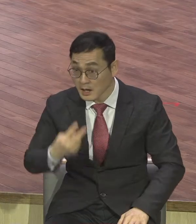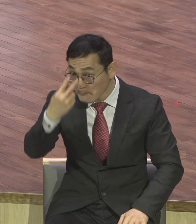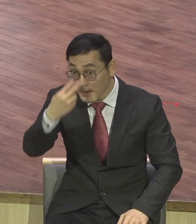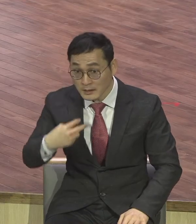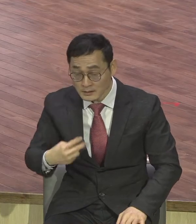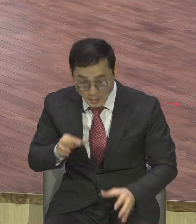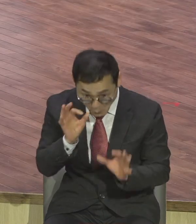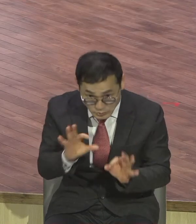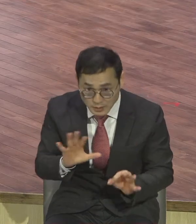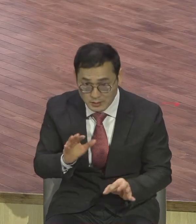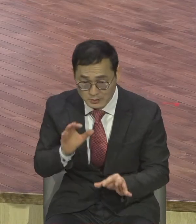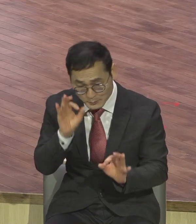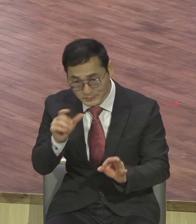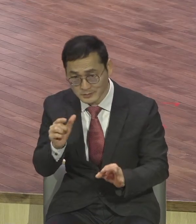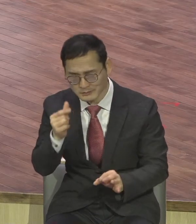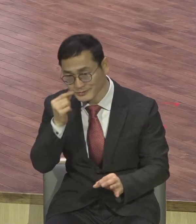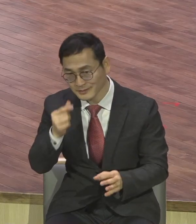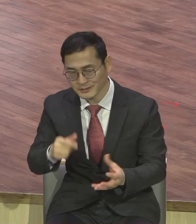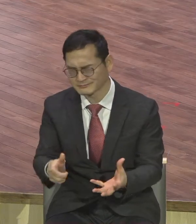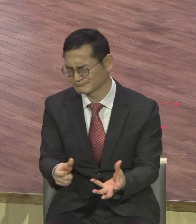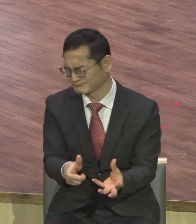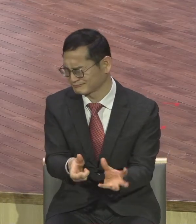우리나라에도 달인들 많이 있잖아요